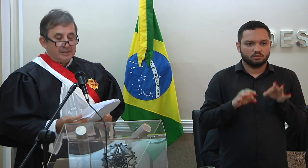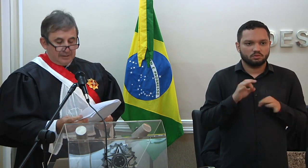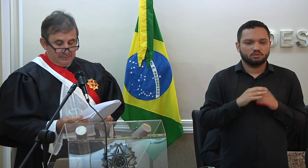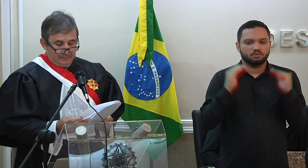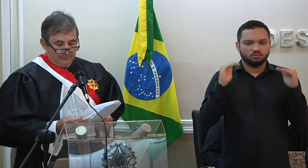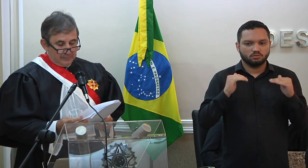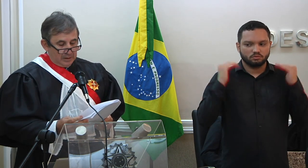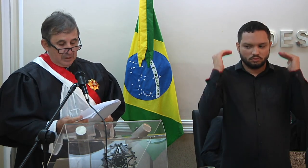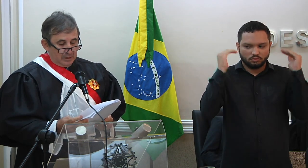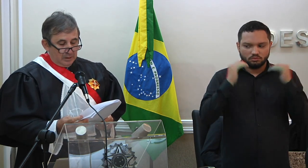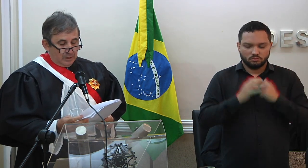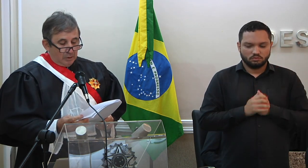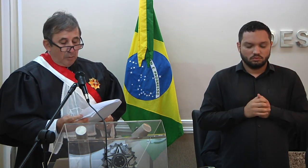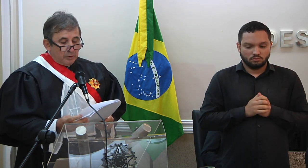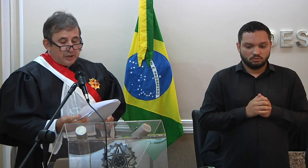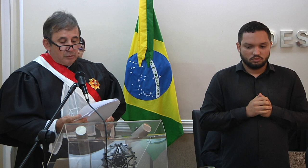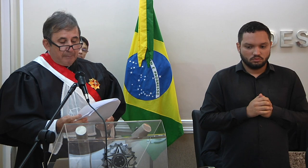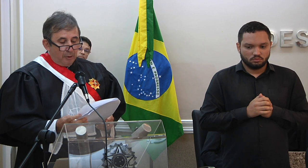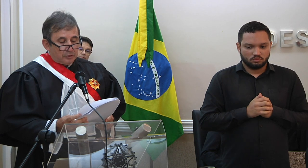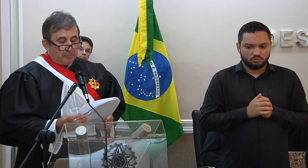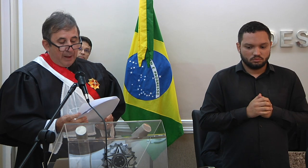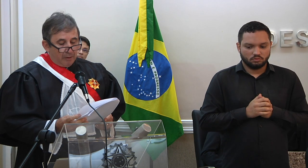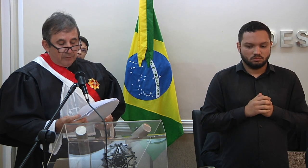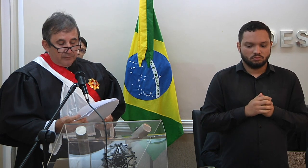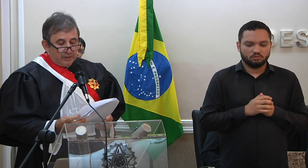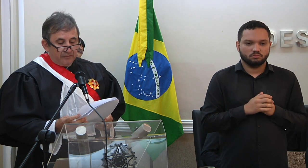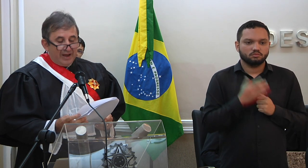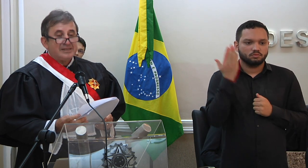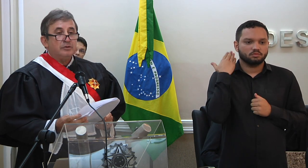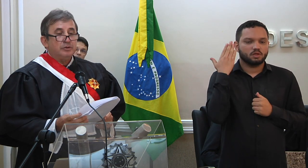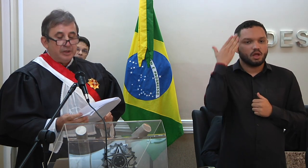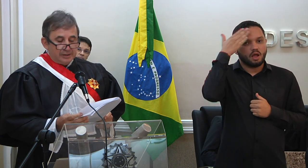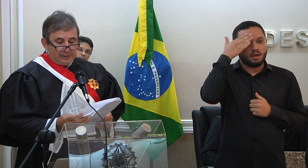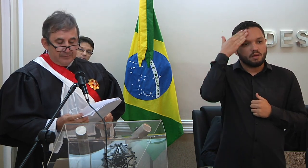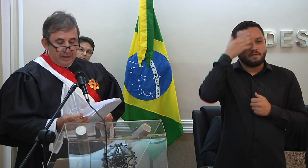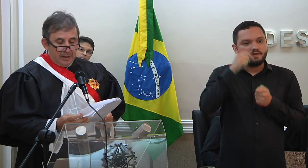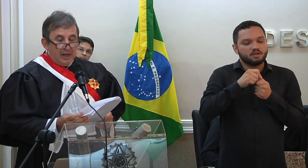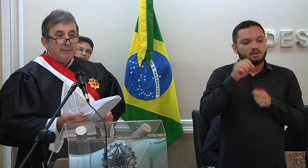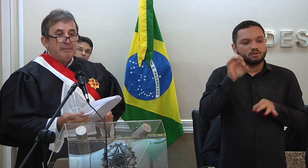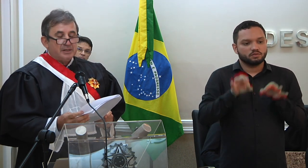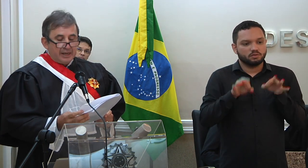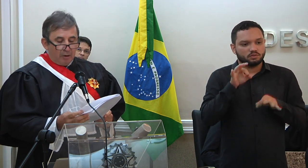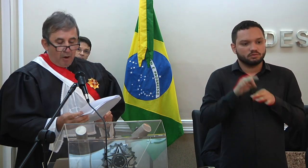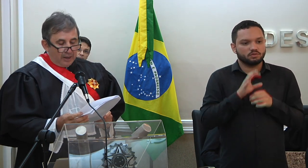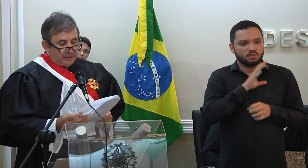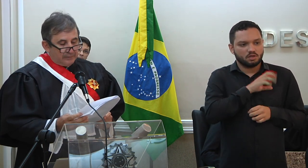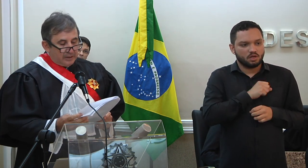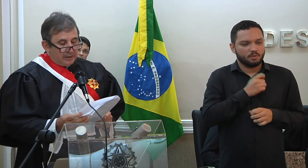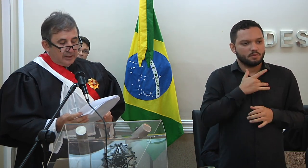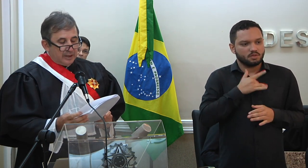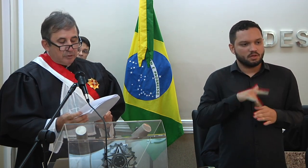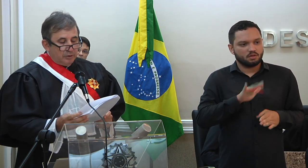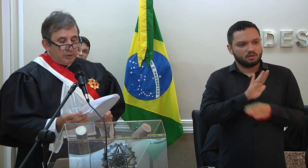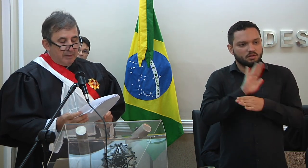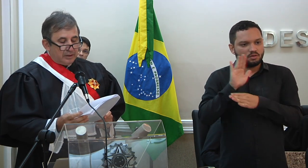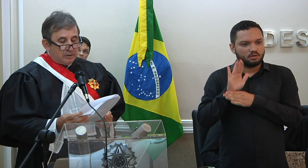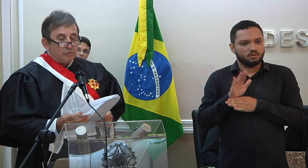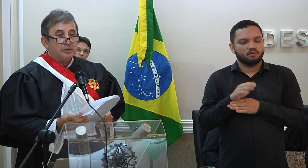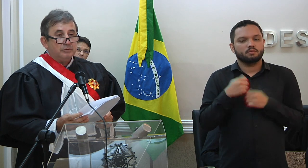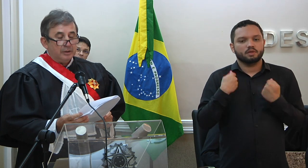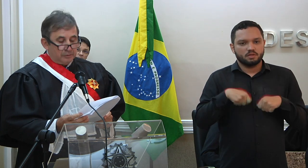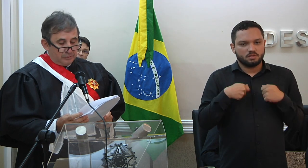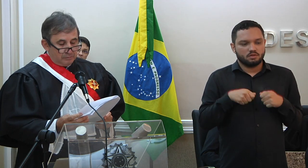prevaleça. Como disse o apóstolo Paulo, faça justiça, ame a misericórdia e ande